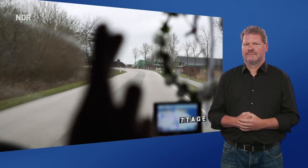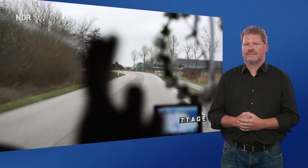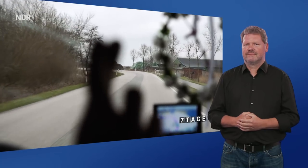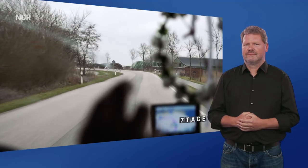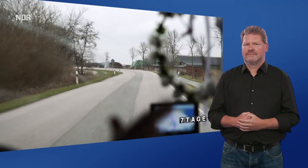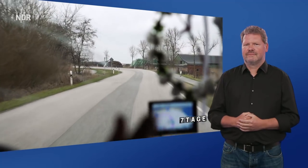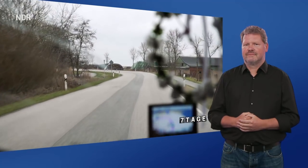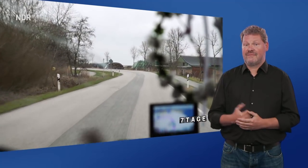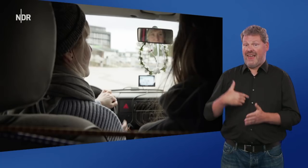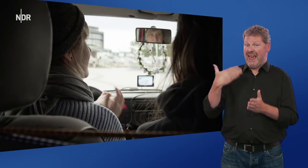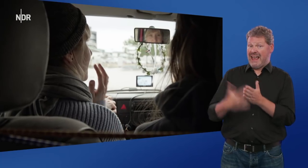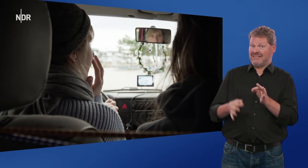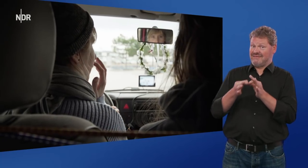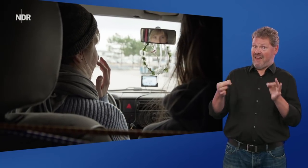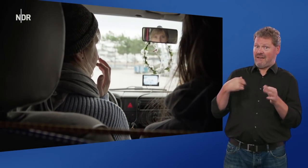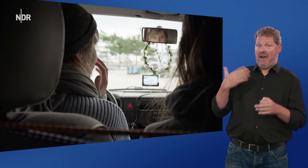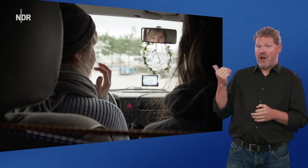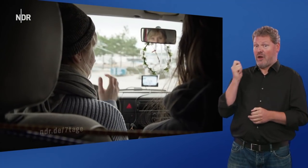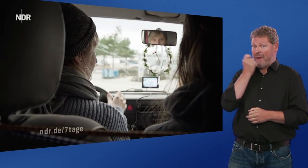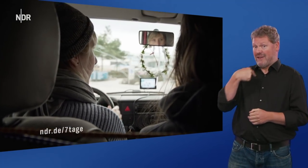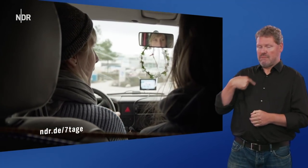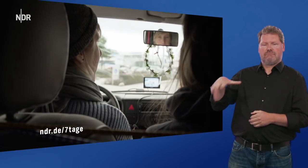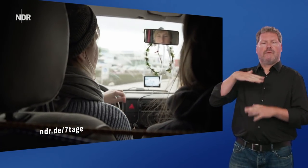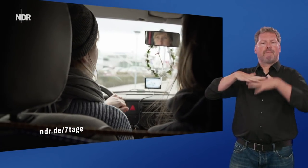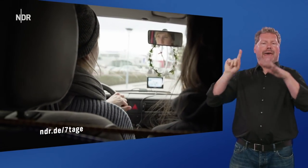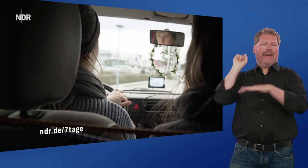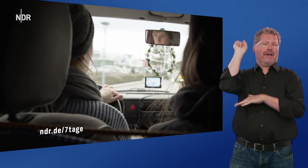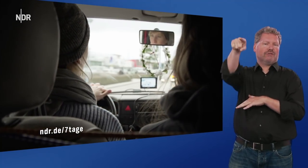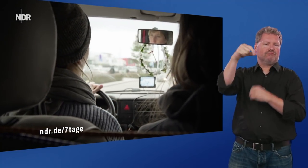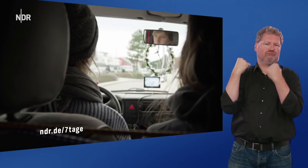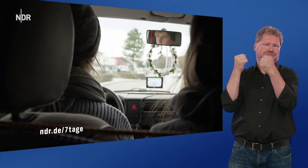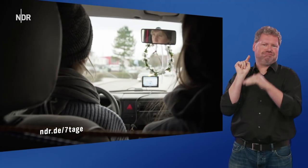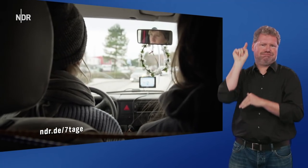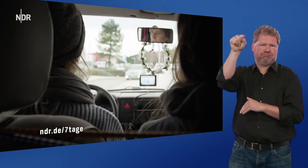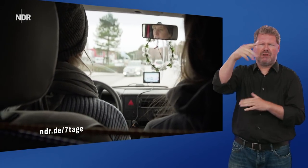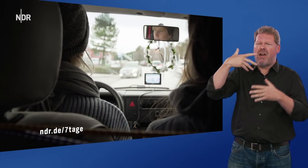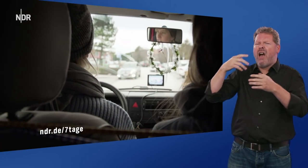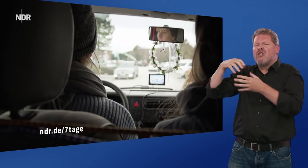An meinem letzten Tag fahren Antonia, Bella und ich ans Meer. Mal raus aus der Enge und dem Lärm der Stadt.